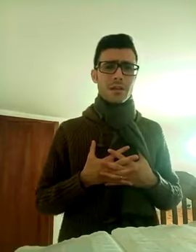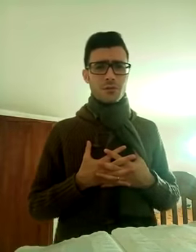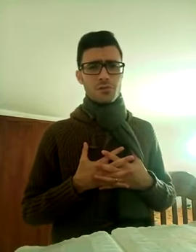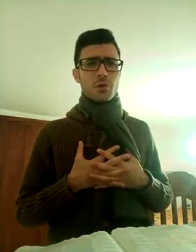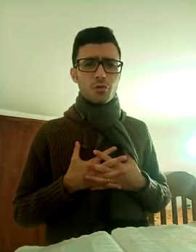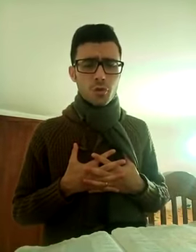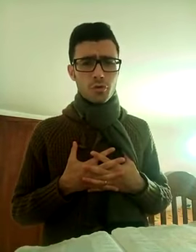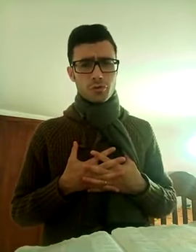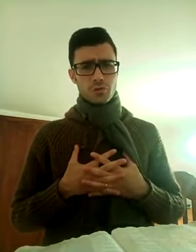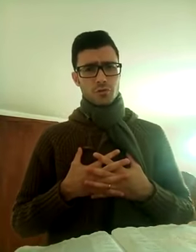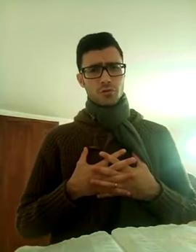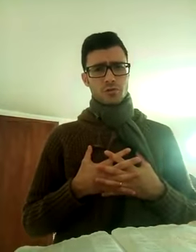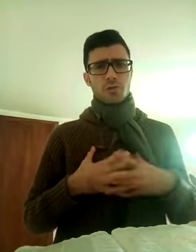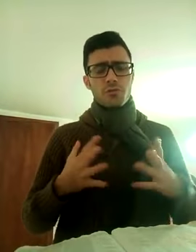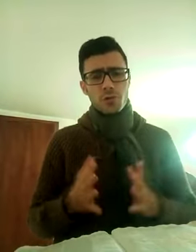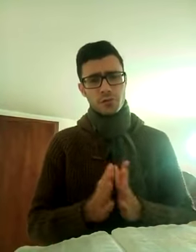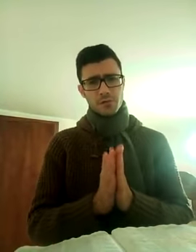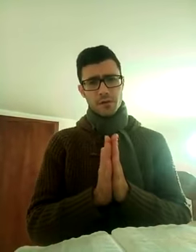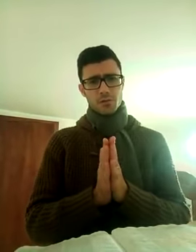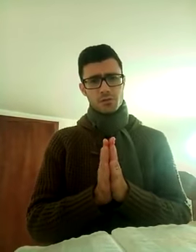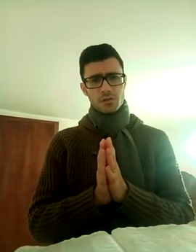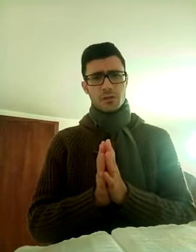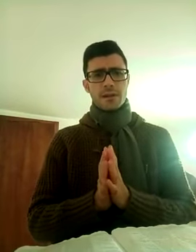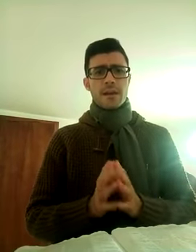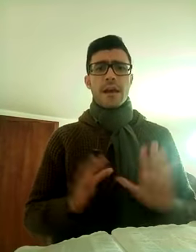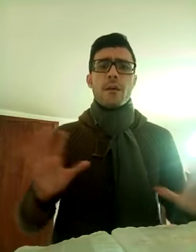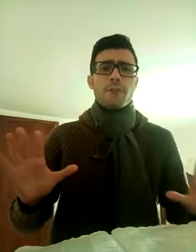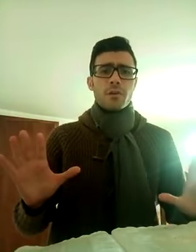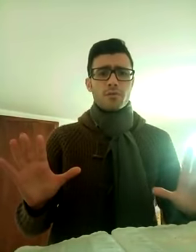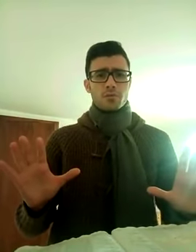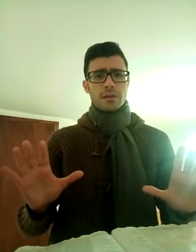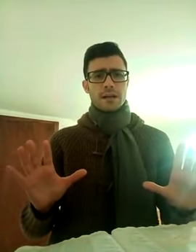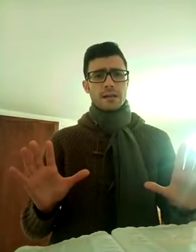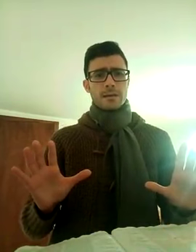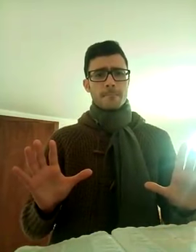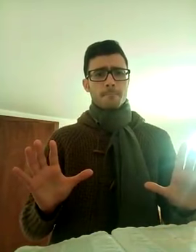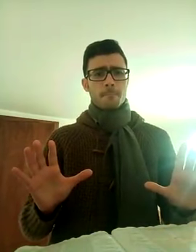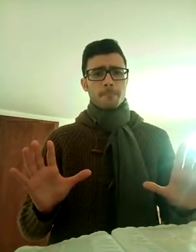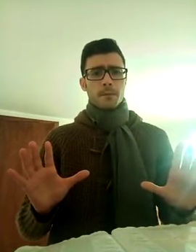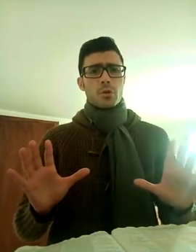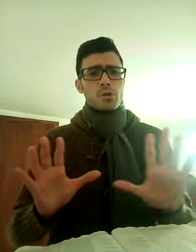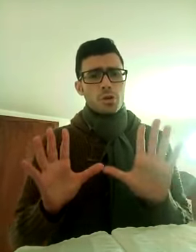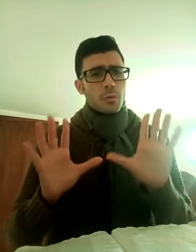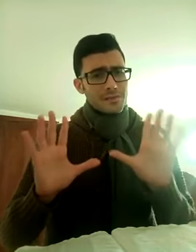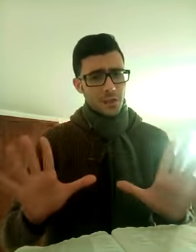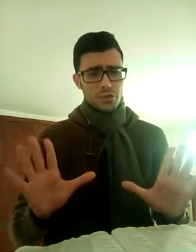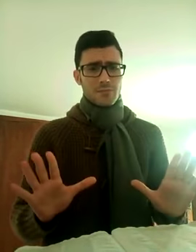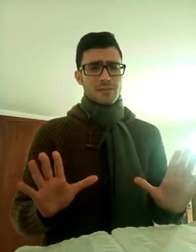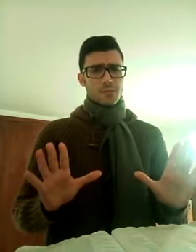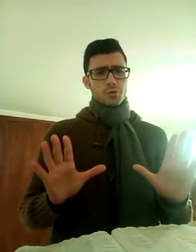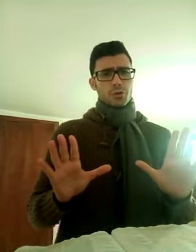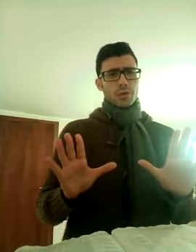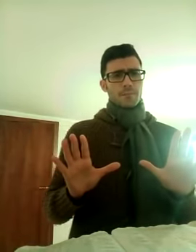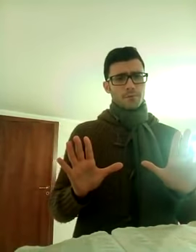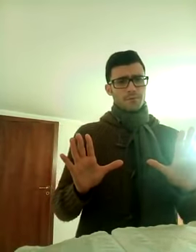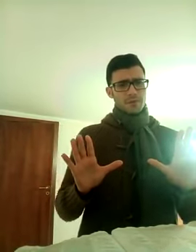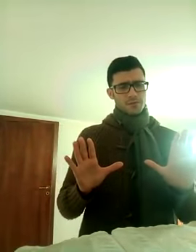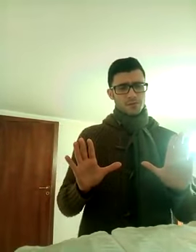è così, non tutti sono così, non tutti fanno così, e non voglio giudicare, non so, queste cose mi stanno scendendo all'improvviso,